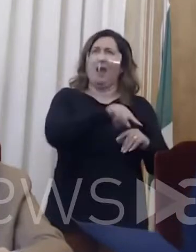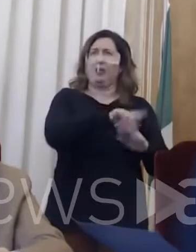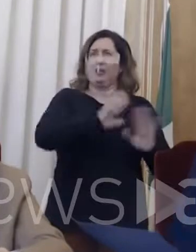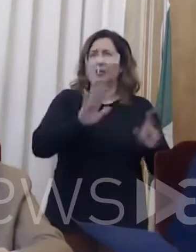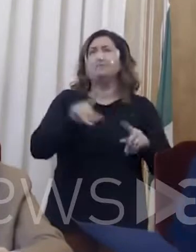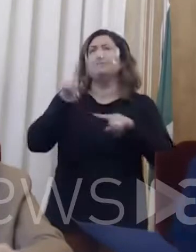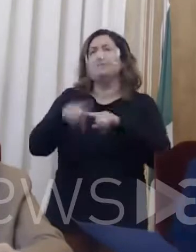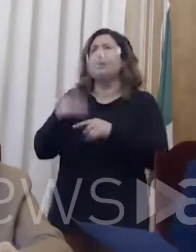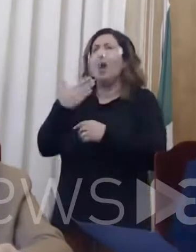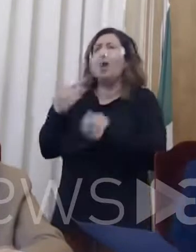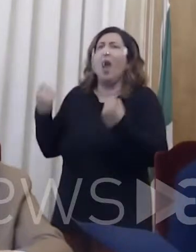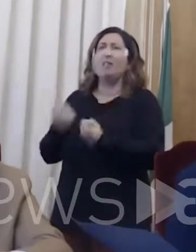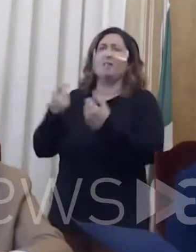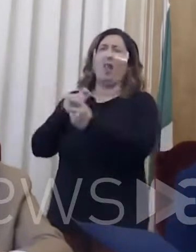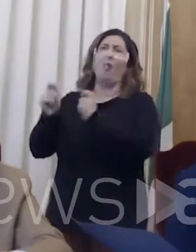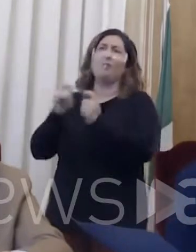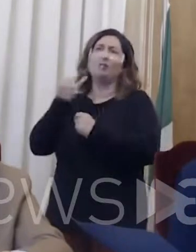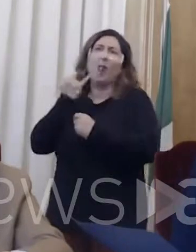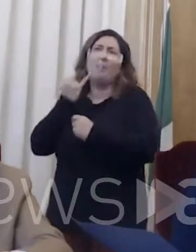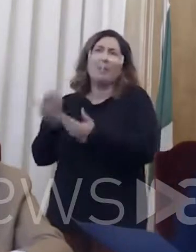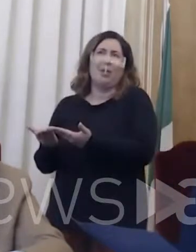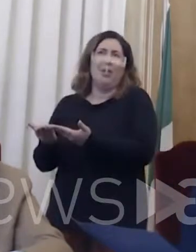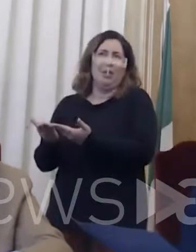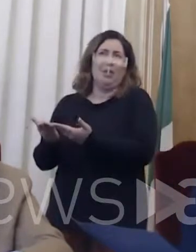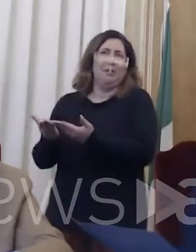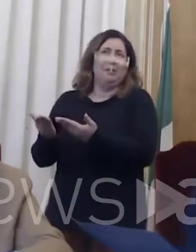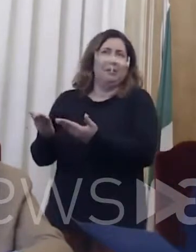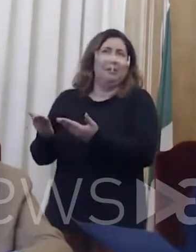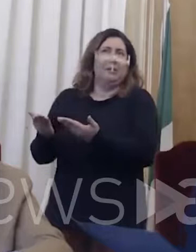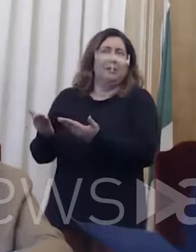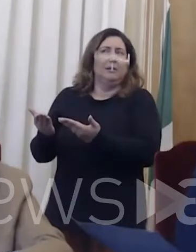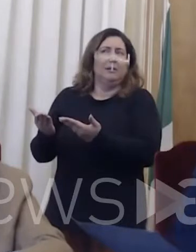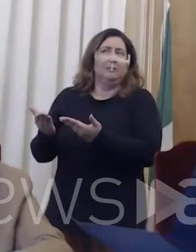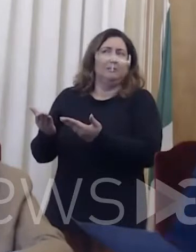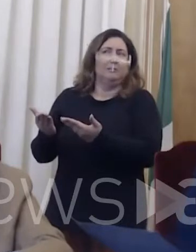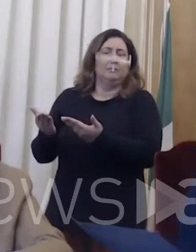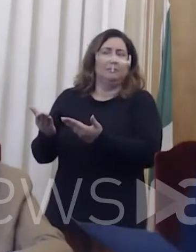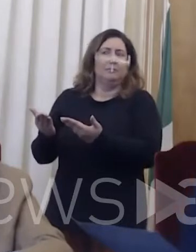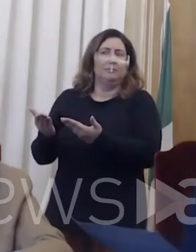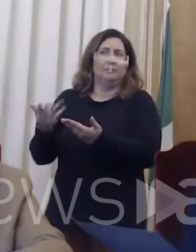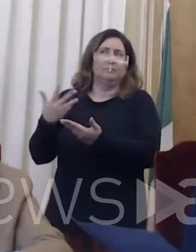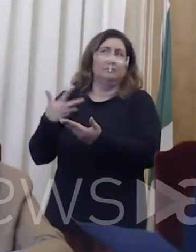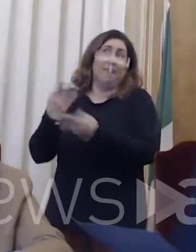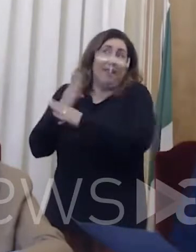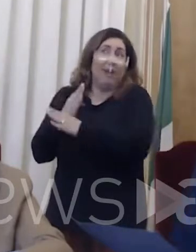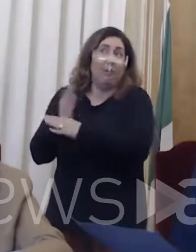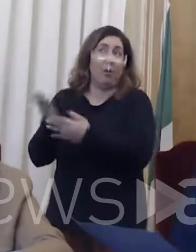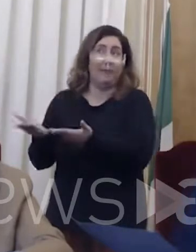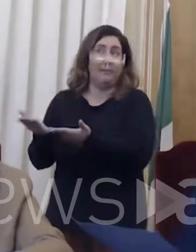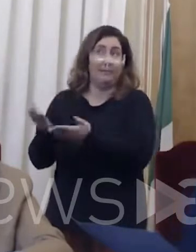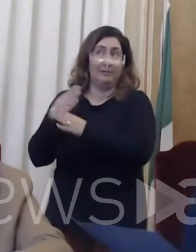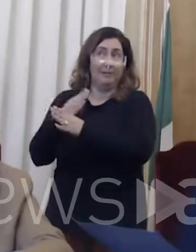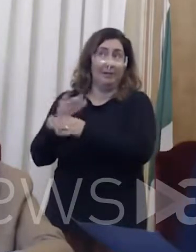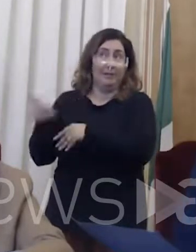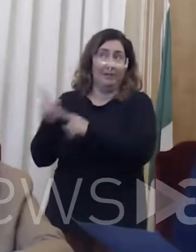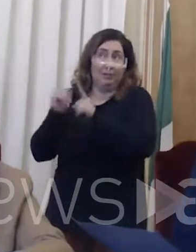piccoli, le piccole attività commerciali che sono quelle che hanno avuto, che sono i più deboli anche di fronte